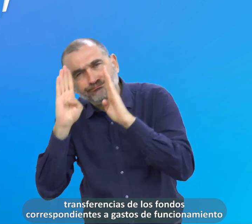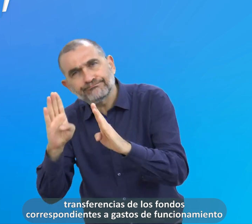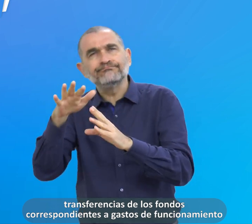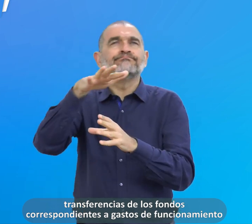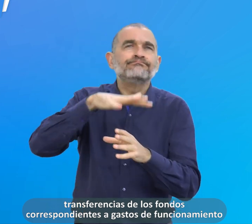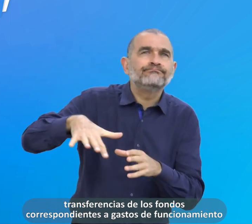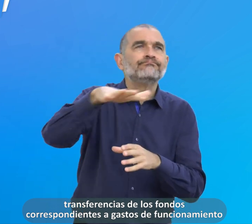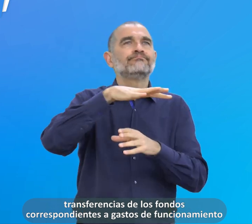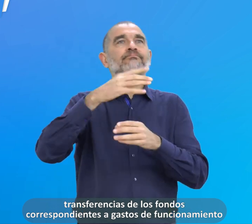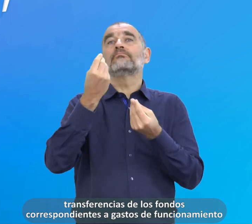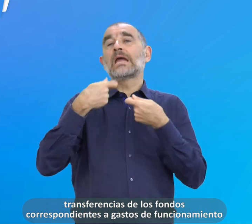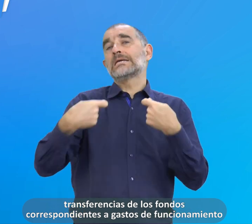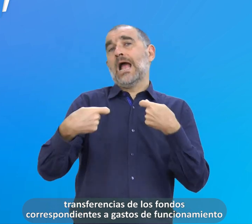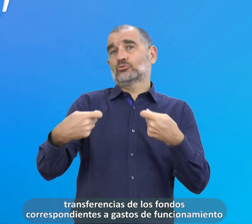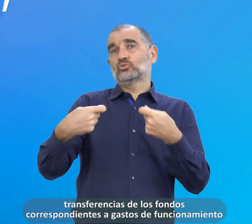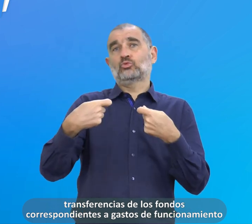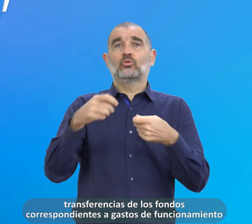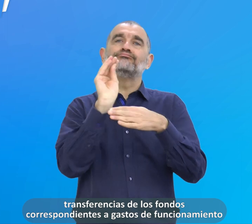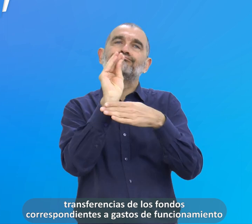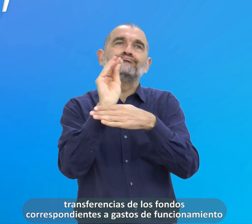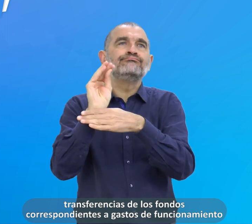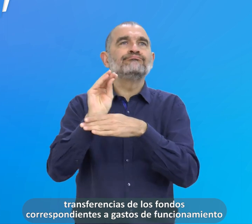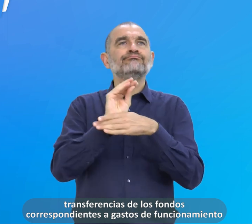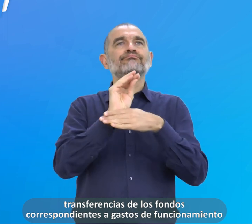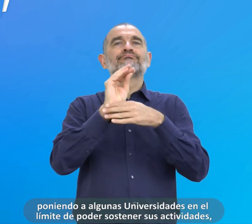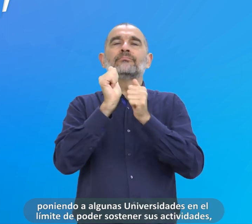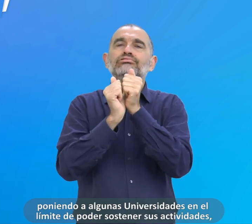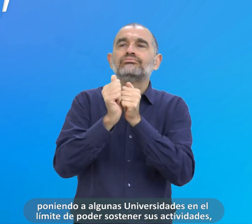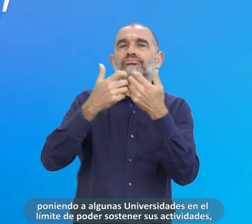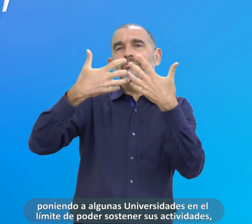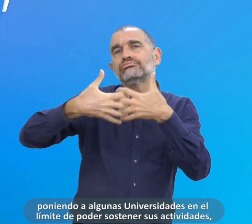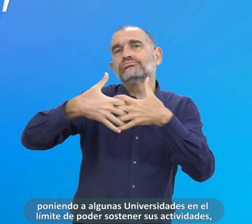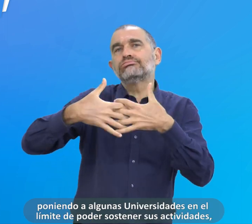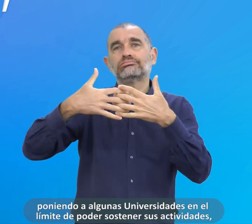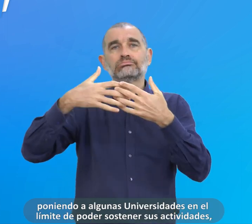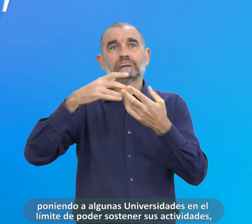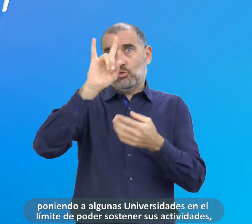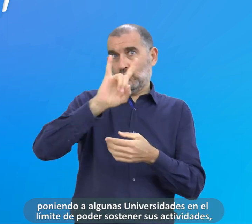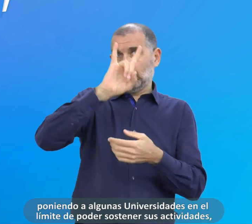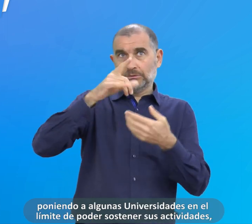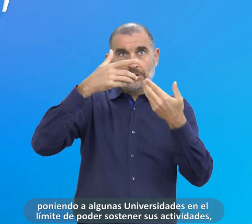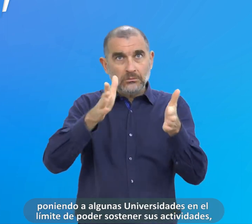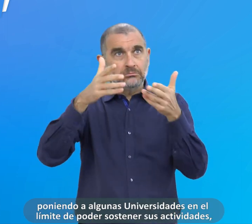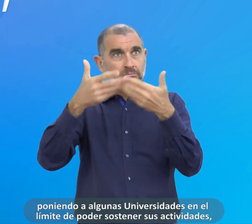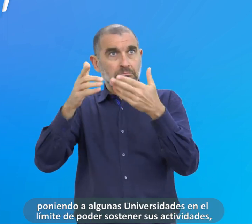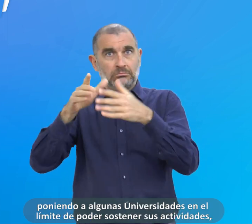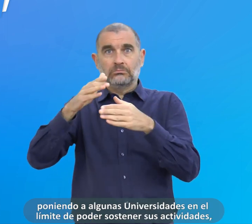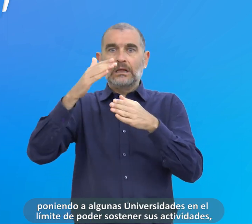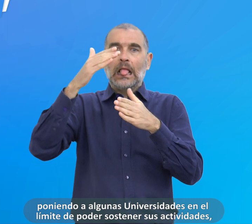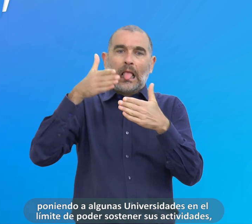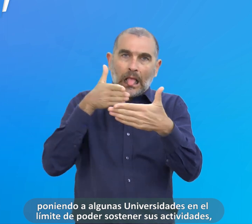a gastos de funcionamiento, poniendo algunas universidades